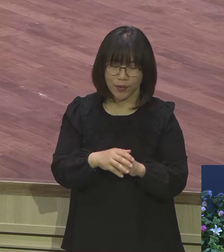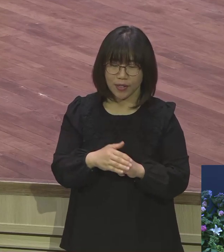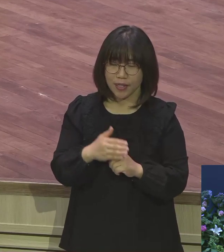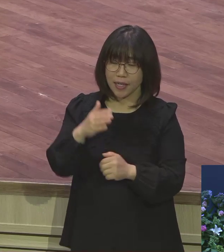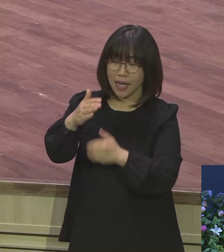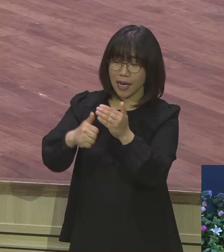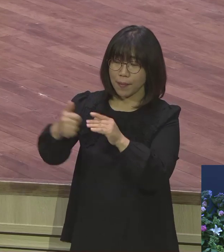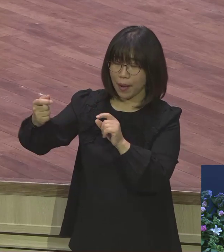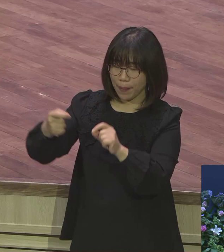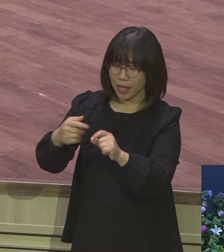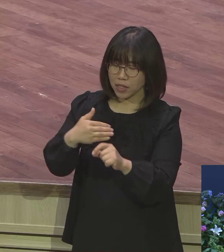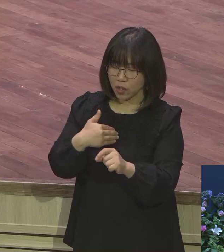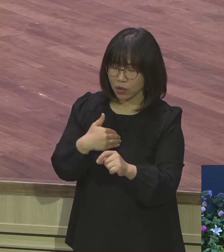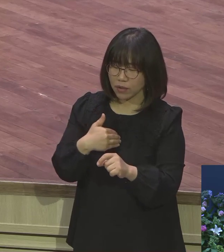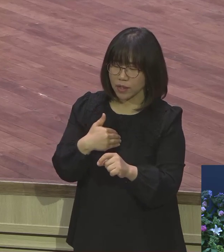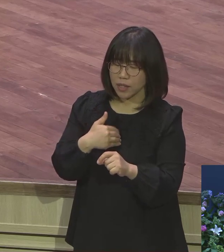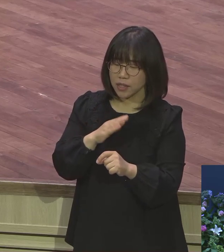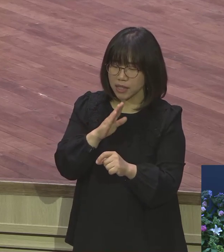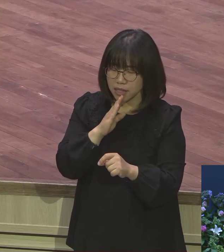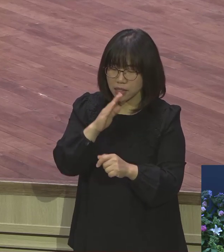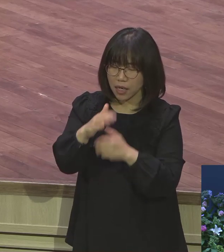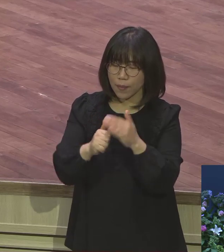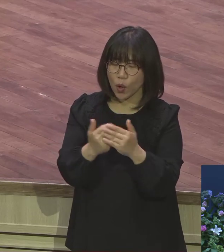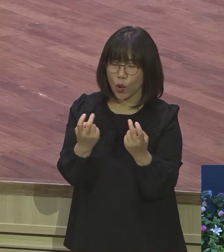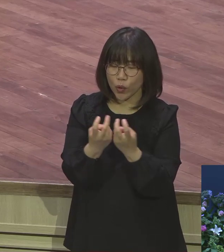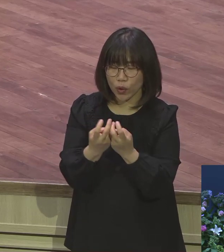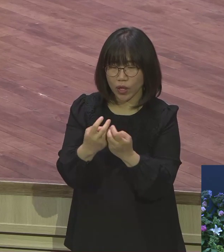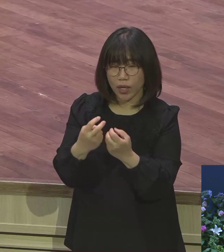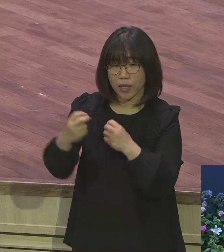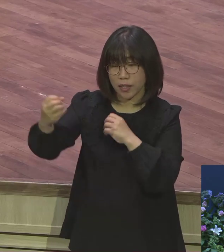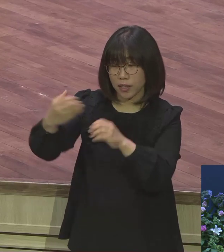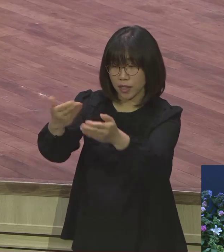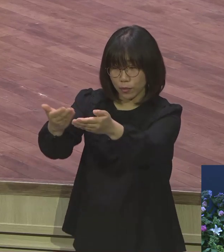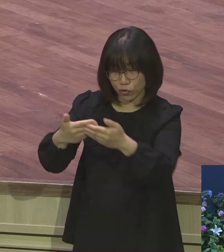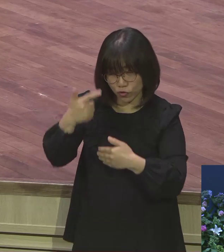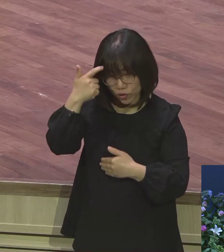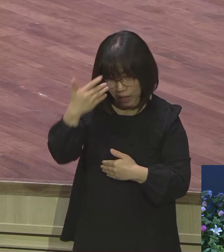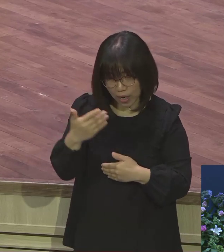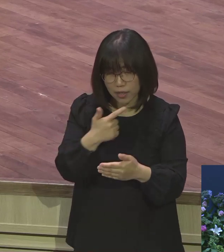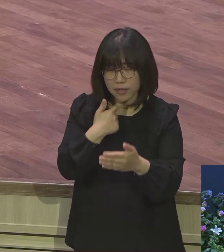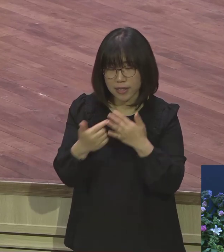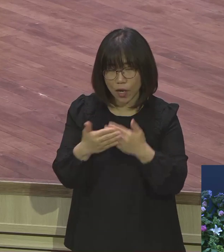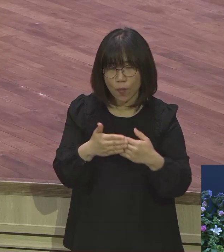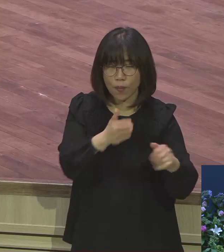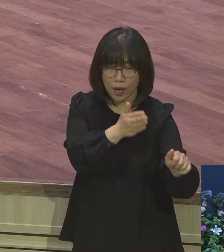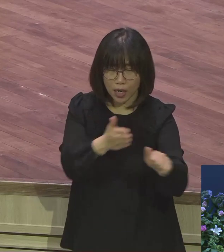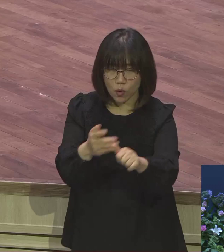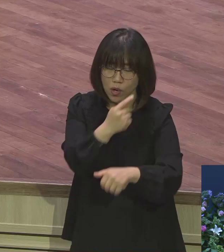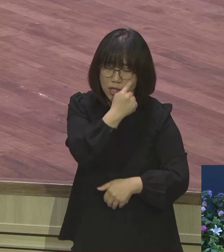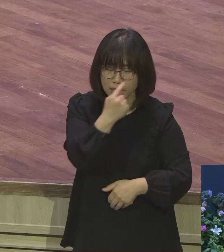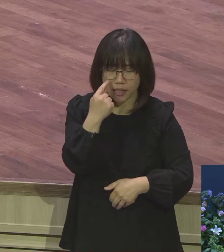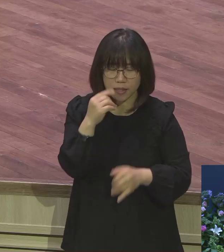성취되는가를 처음 해봐야 돼요 그 정인으로 서는 영계 전성도대기를 죄므로 축복합니다